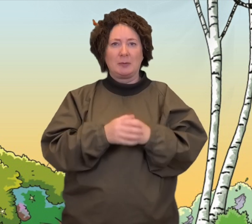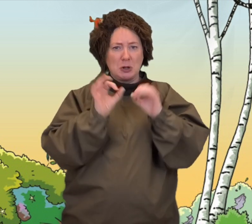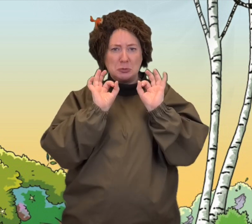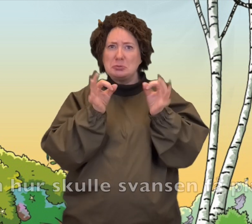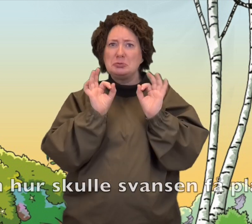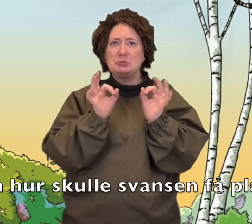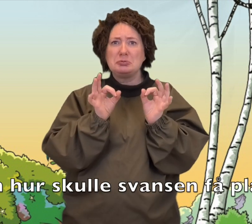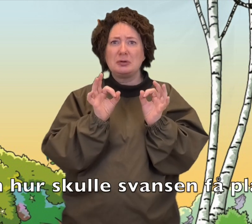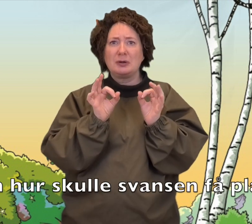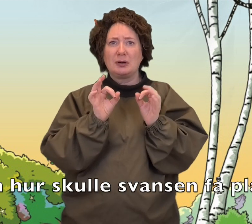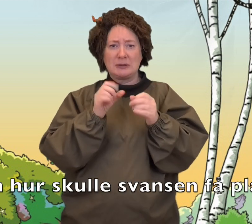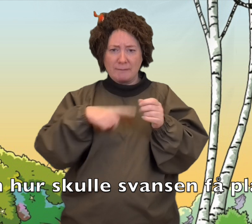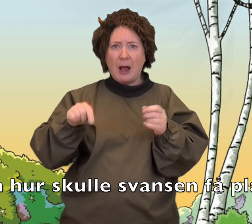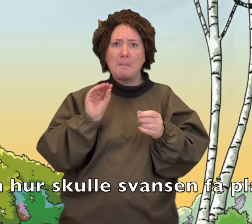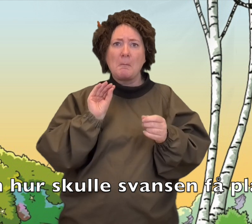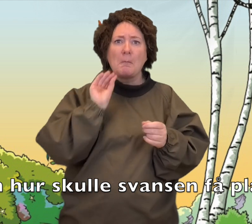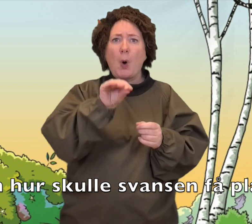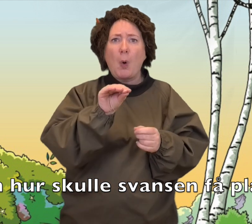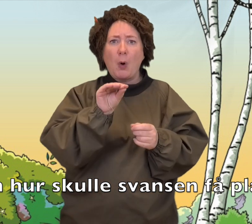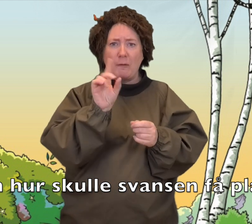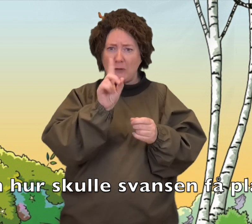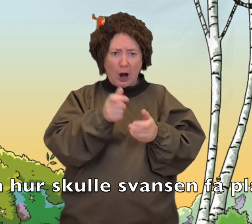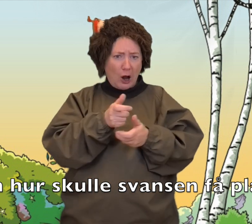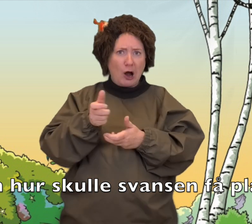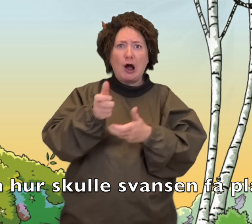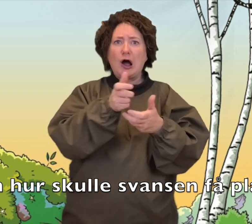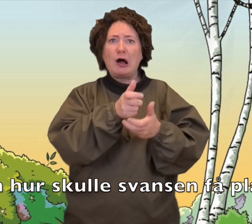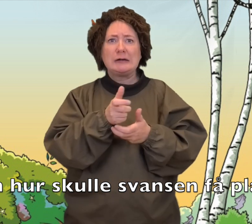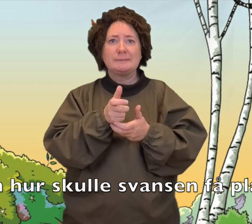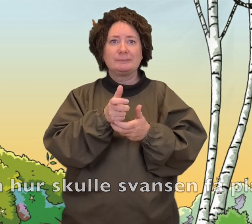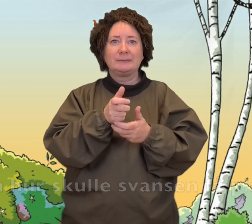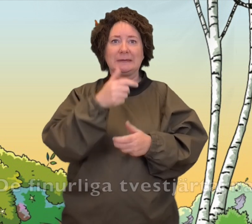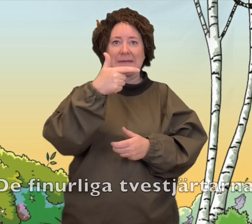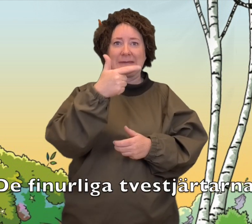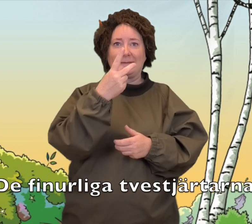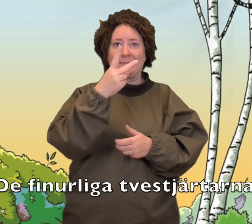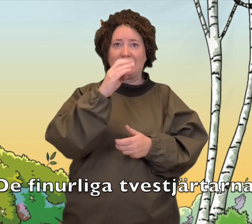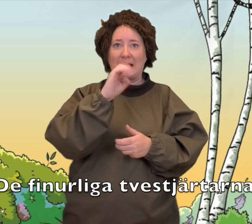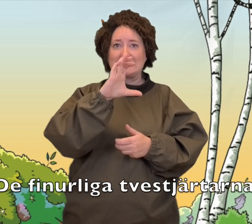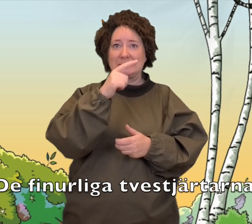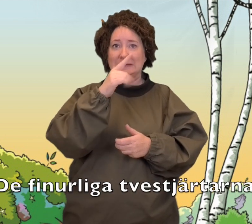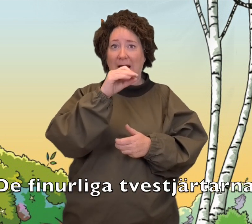Men hur skulle svansen få plats? De förnurliga